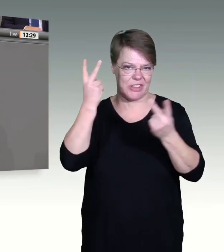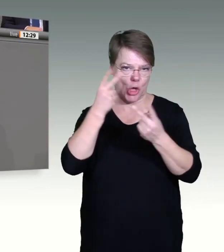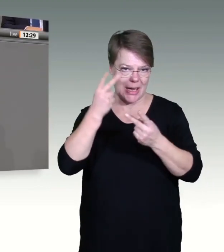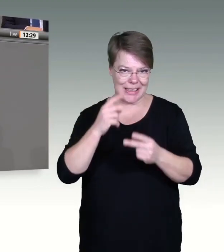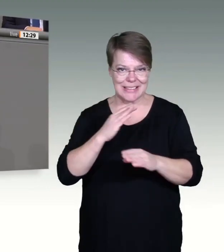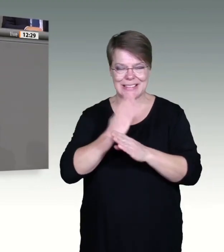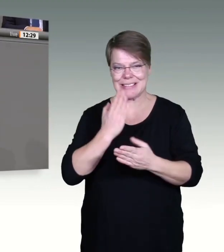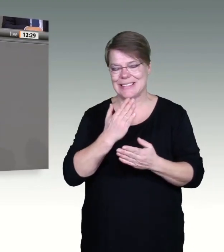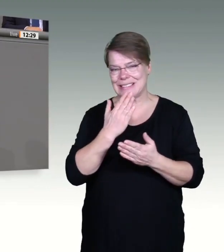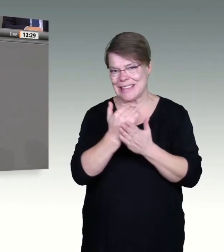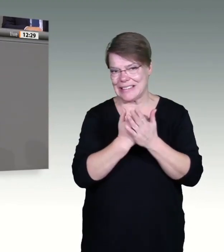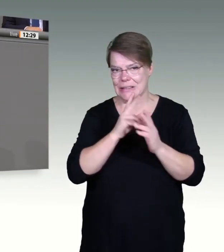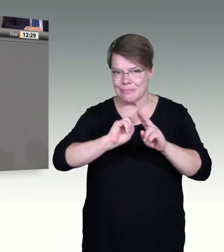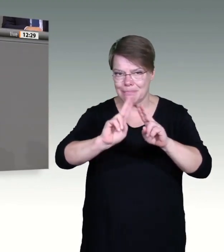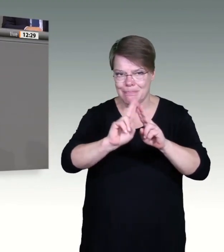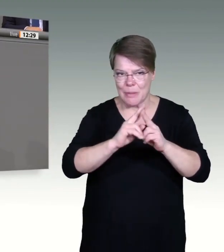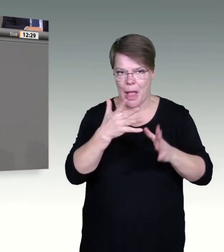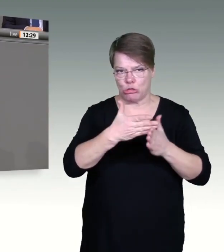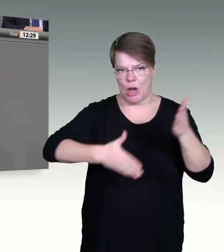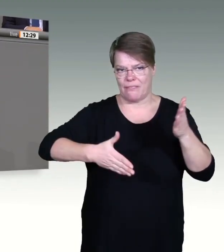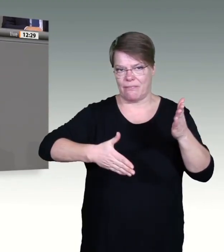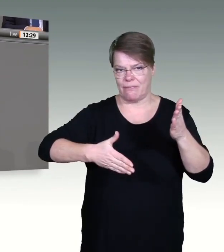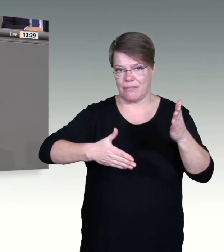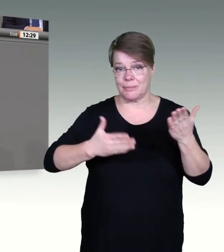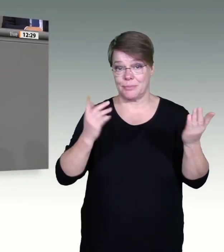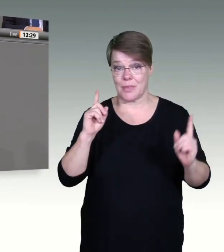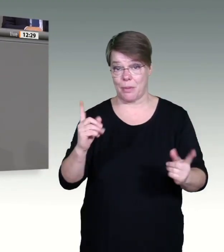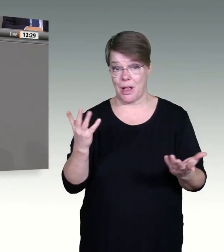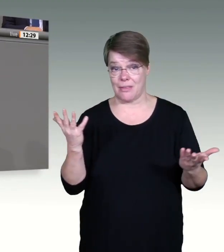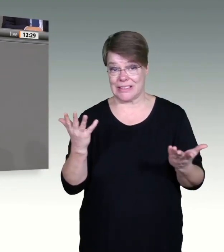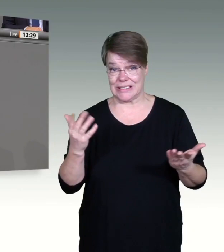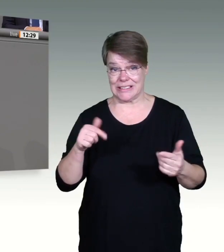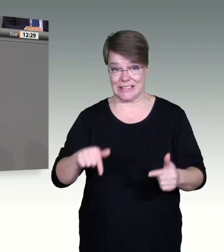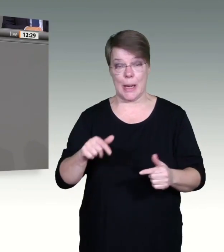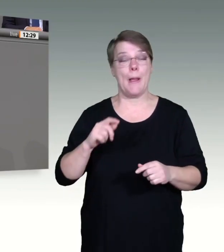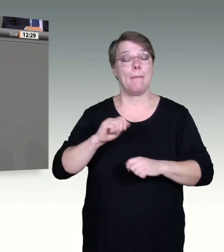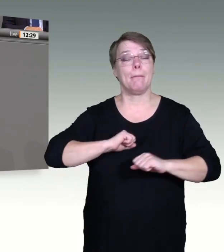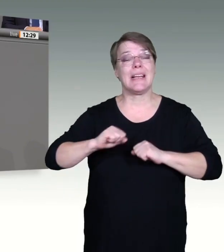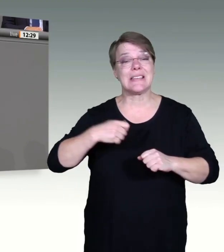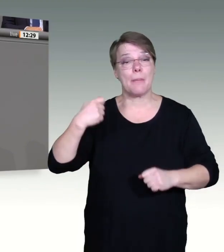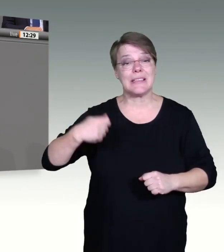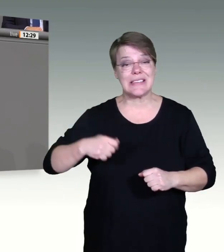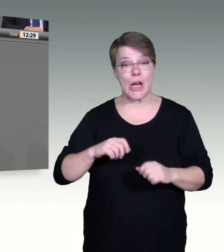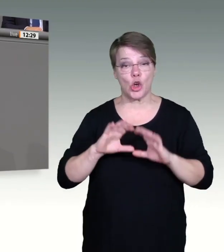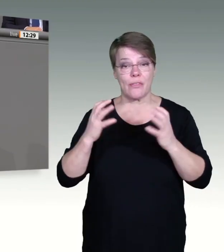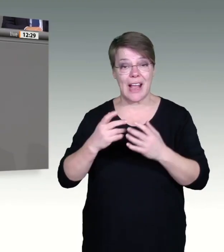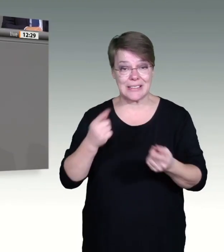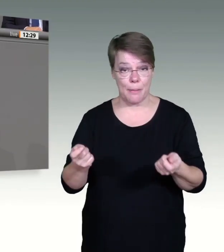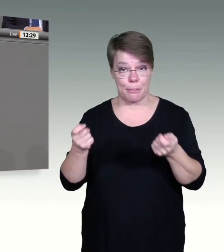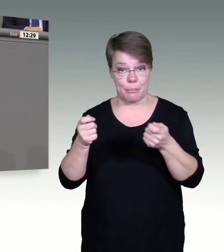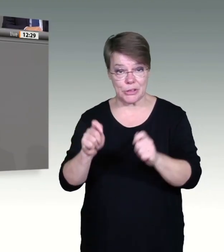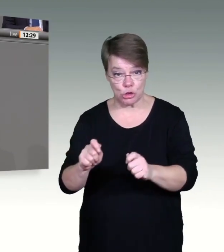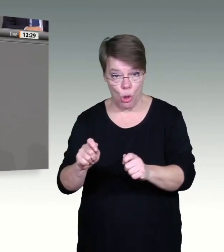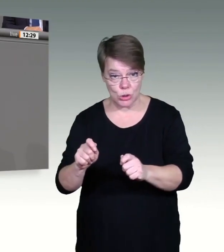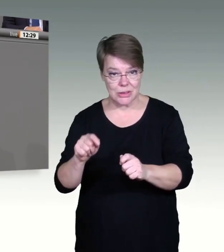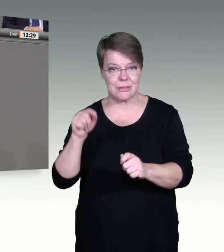war schon durch das bestehende Infektionsschutzgesetz möglich. deswegen war, Stracke, Ihre Rede mehr als